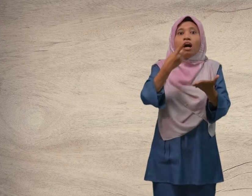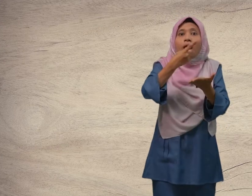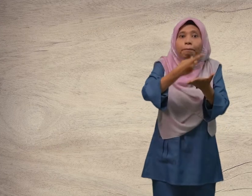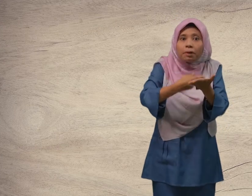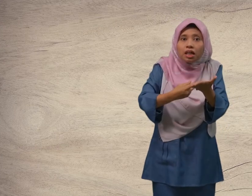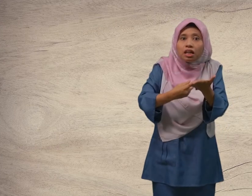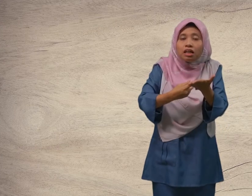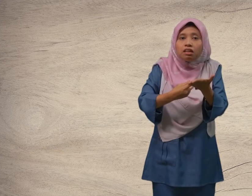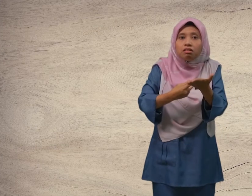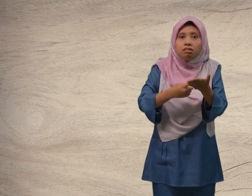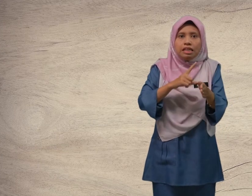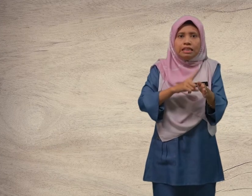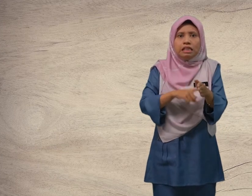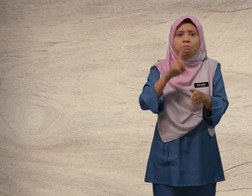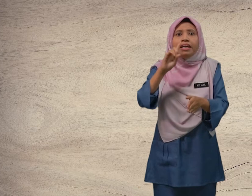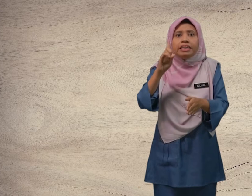apa? Di mana?